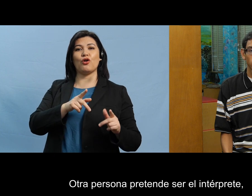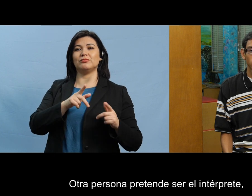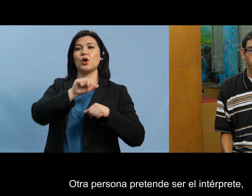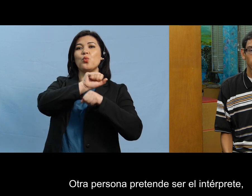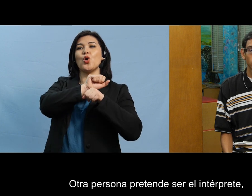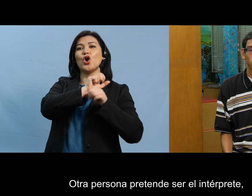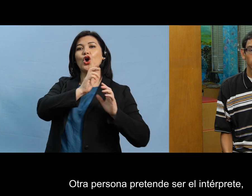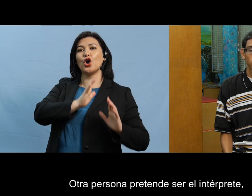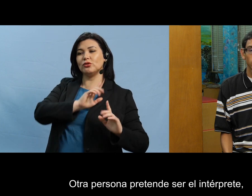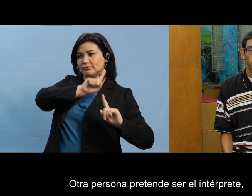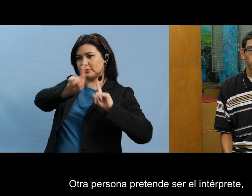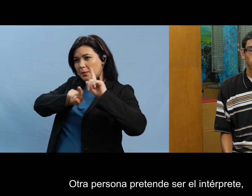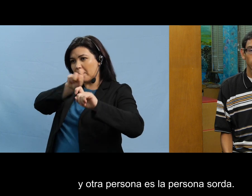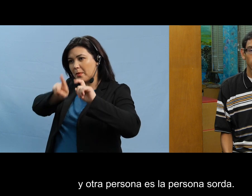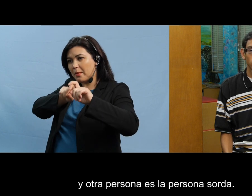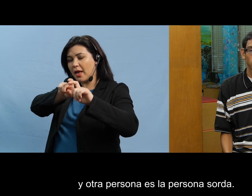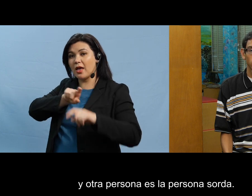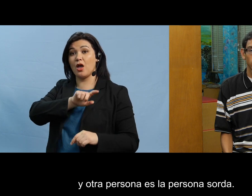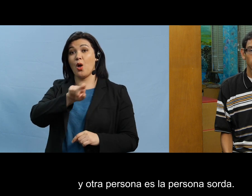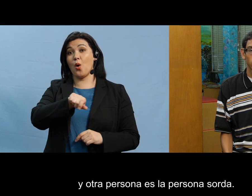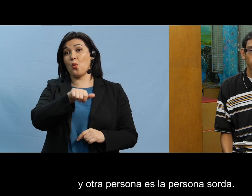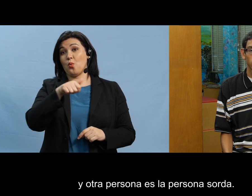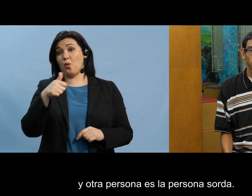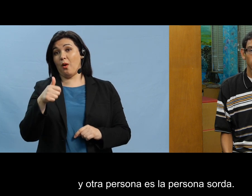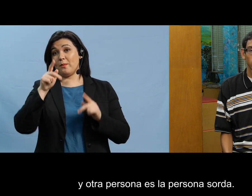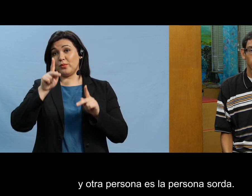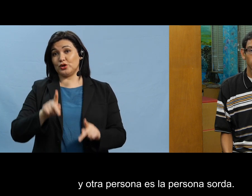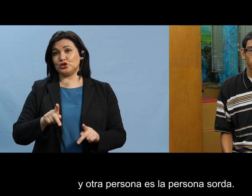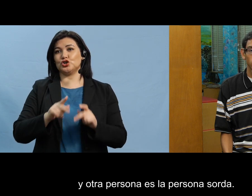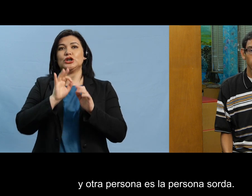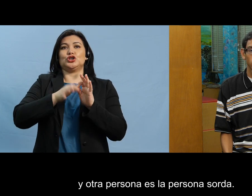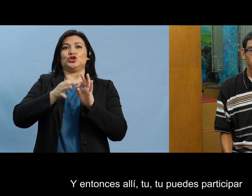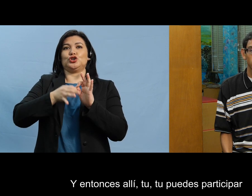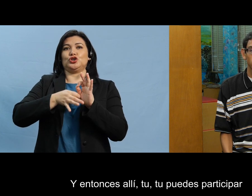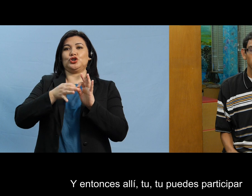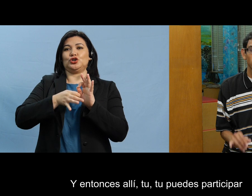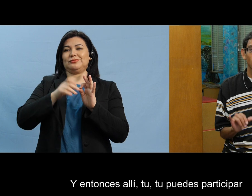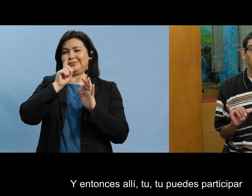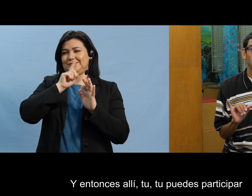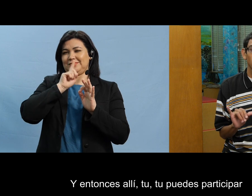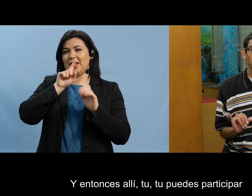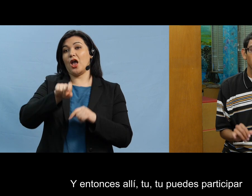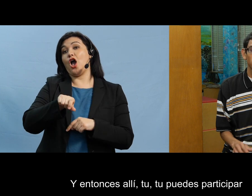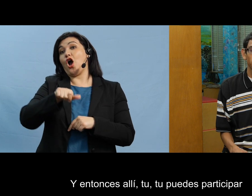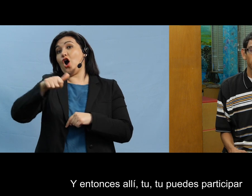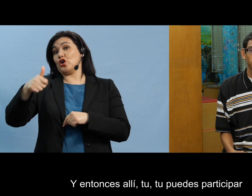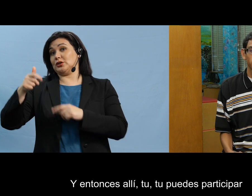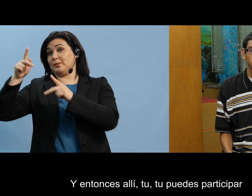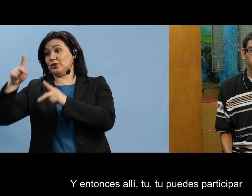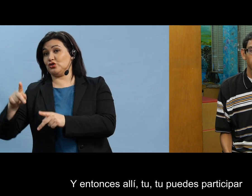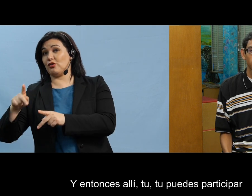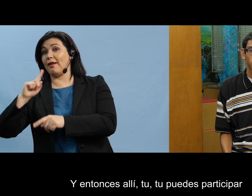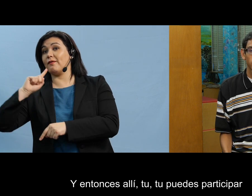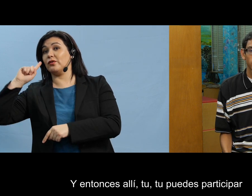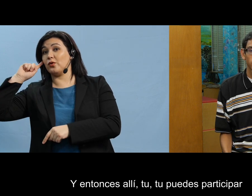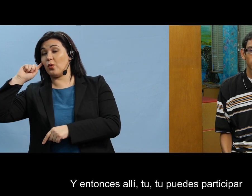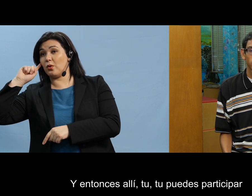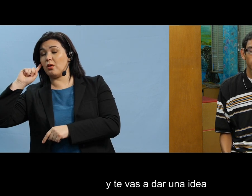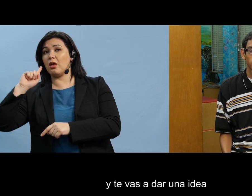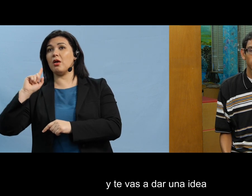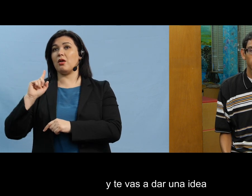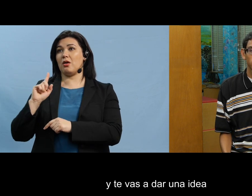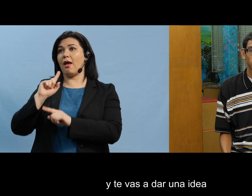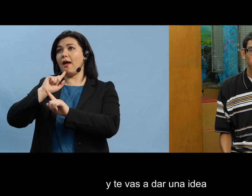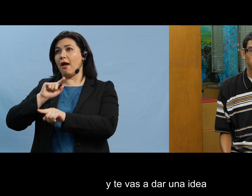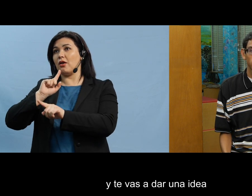ser el intérprete y otra persona es la persona sorda y entonces allí tú tú puedes participar